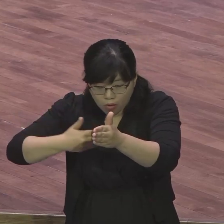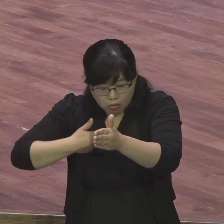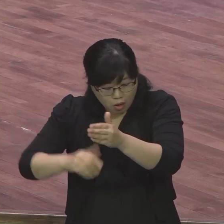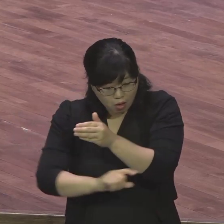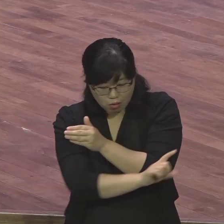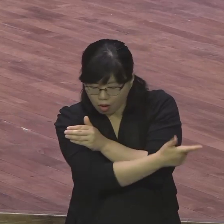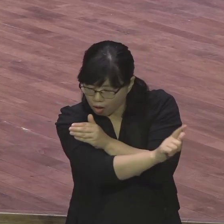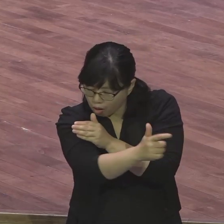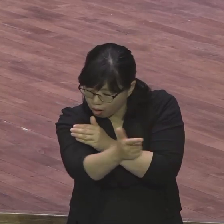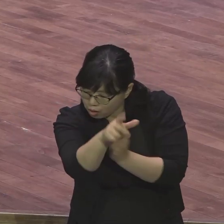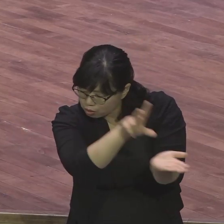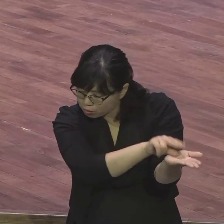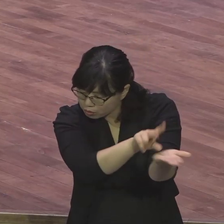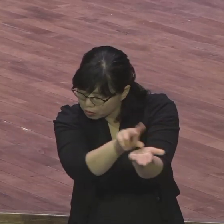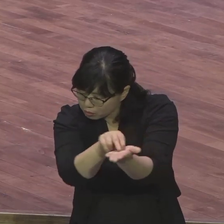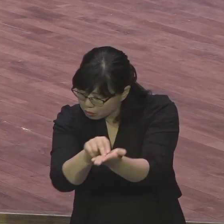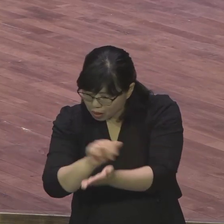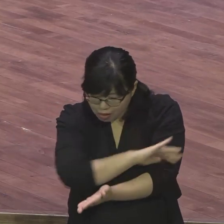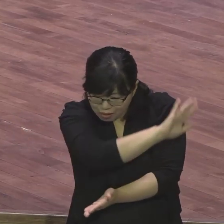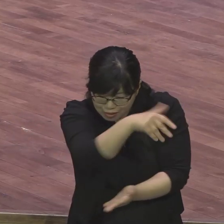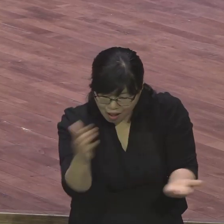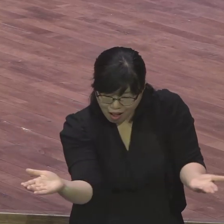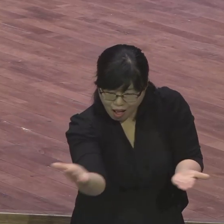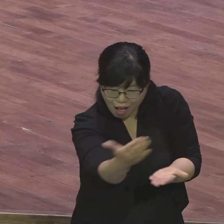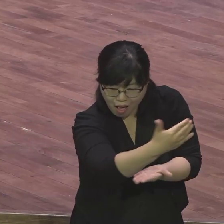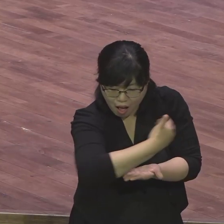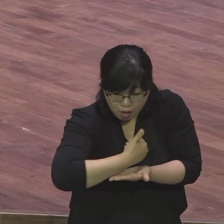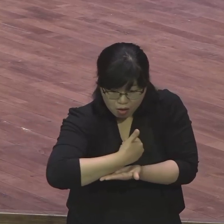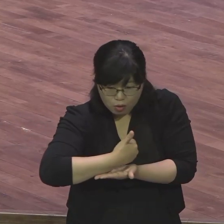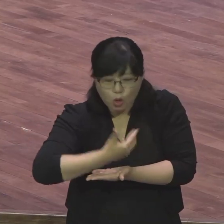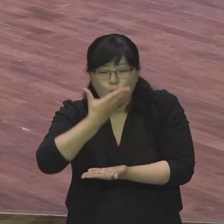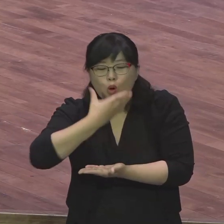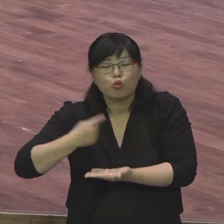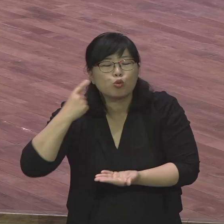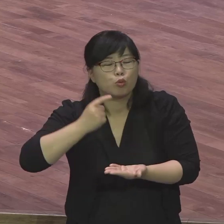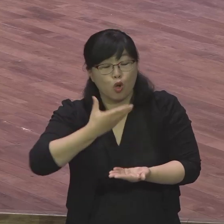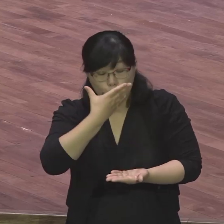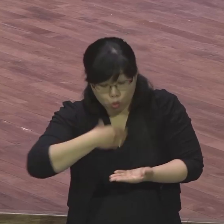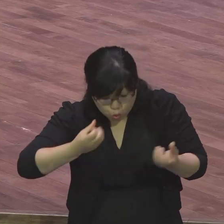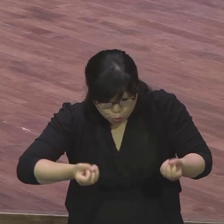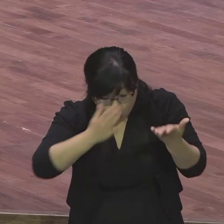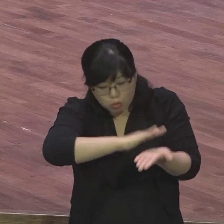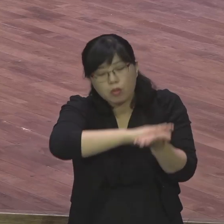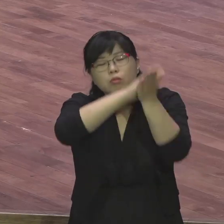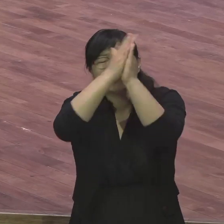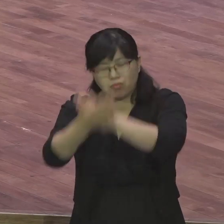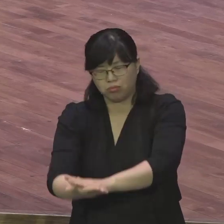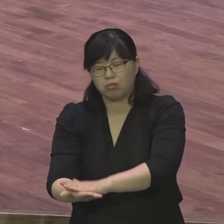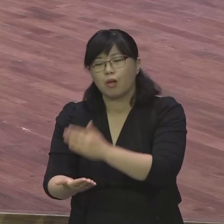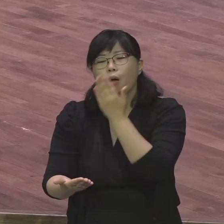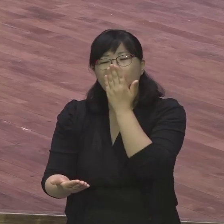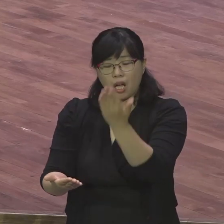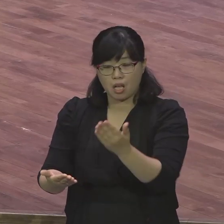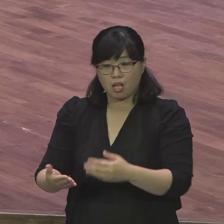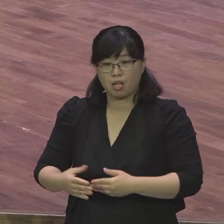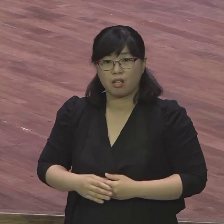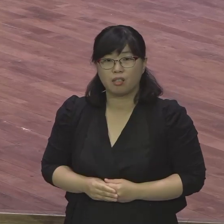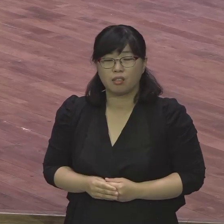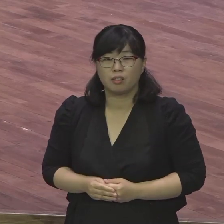하나님을 그래서 이렇게 하셨구나 오늘 본문에서 말하는 하나님의 선의는 특별한 의미가 있어요 모든 것이